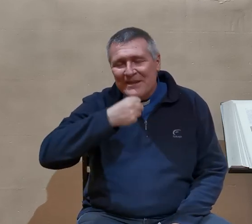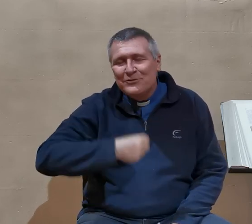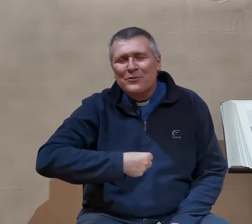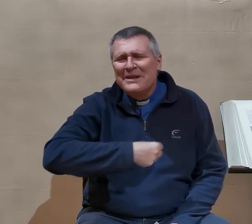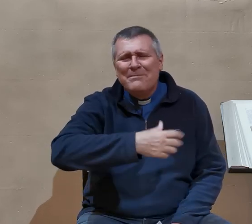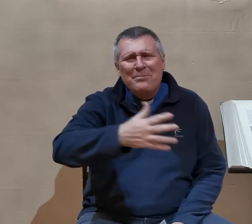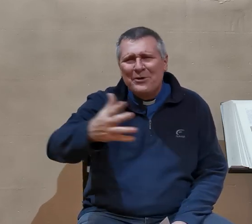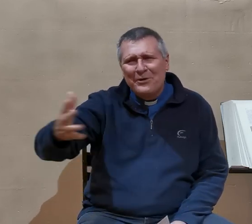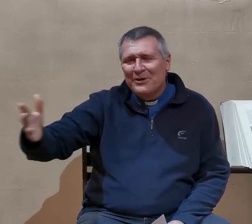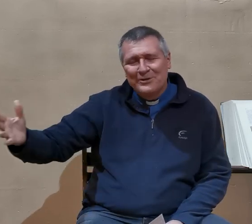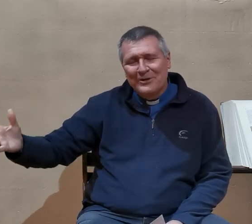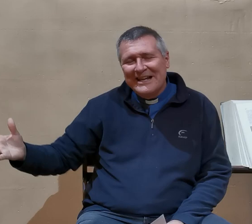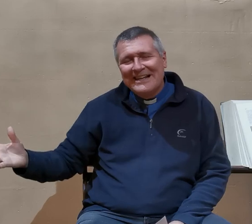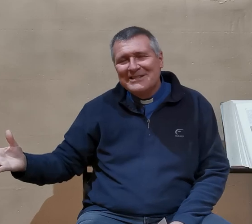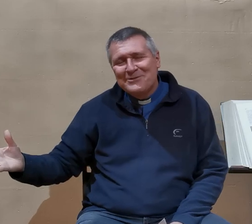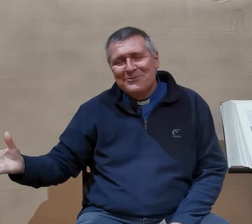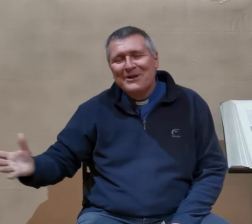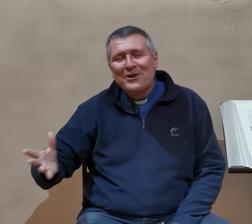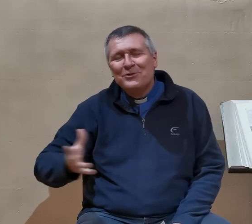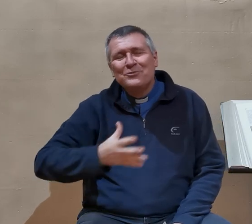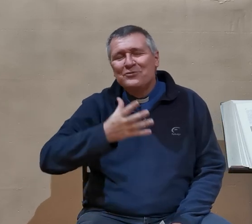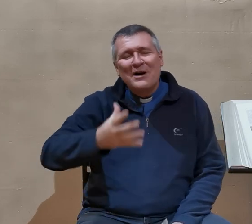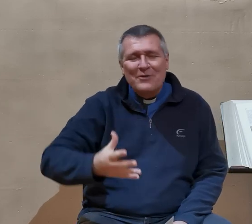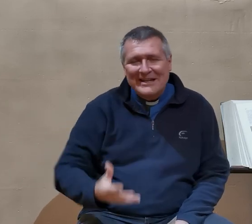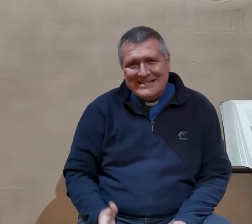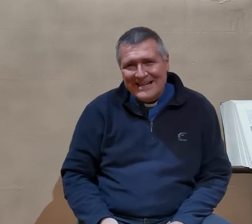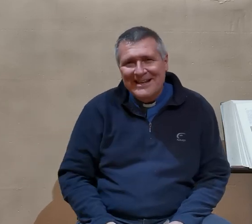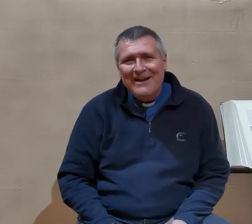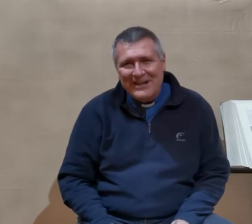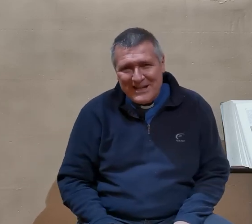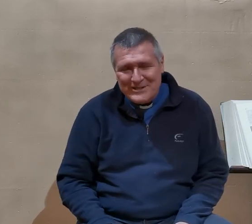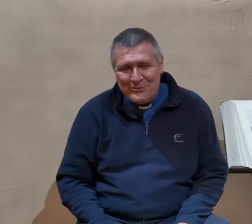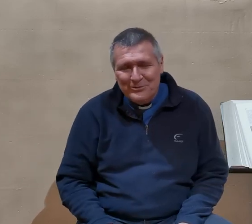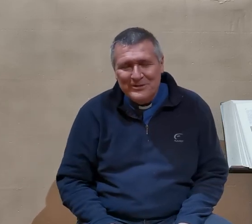faire tomber les peurs dans les relations que nous pouvons avoir les uns avec les autres.